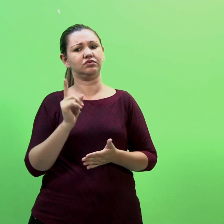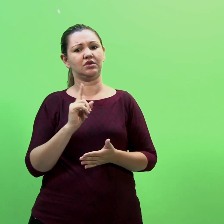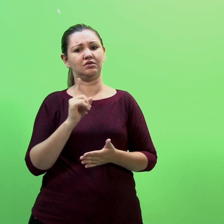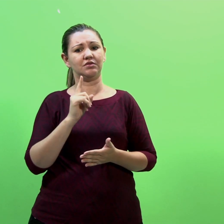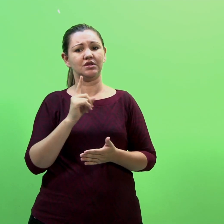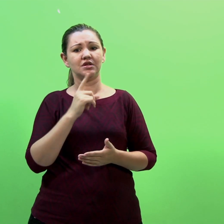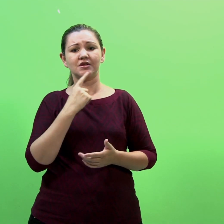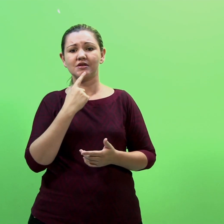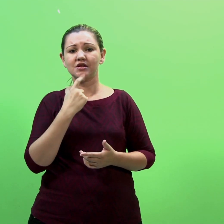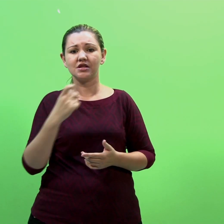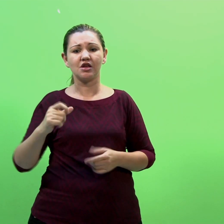sua totalidade